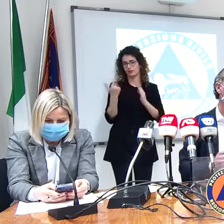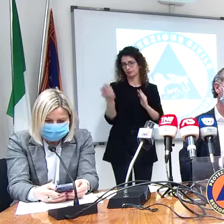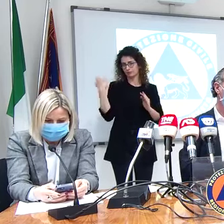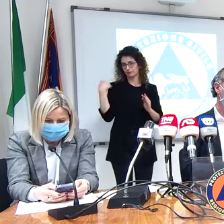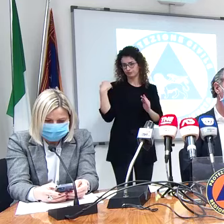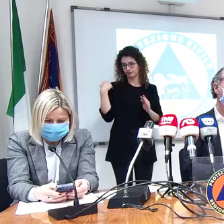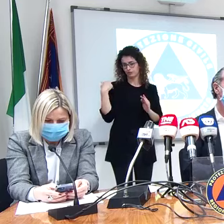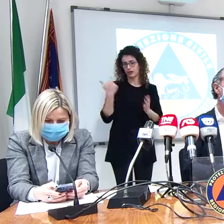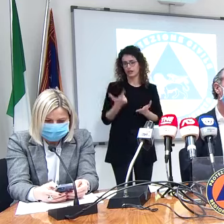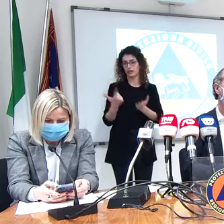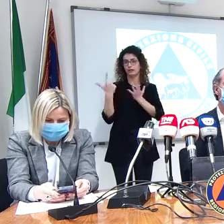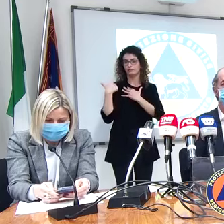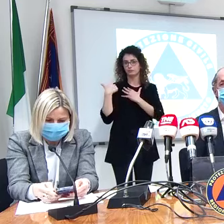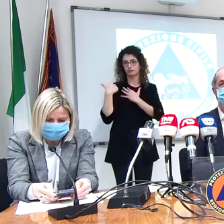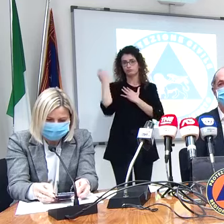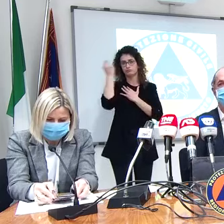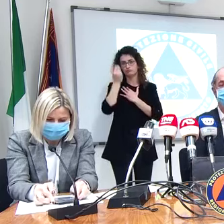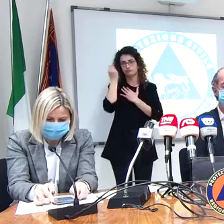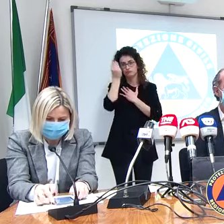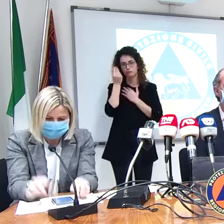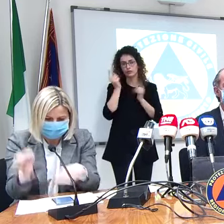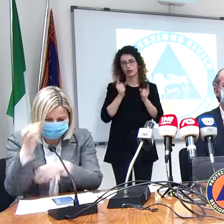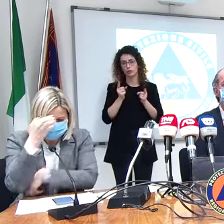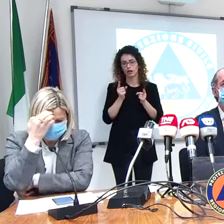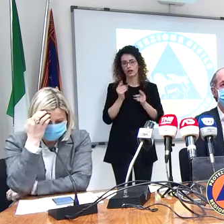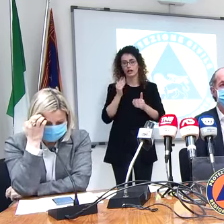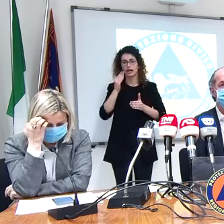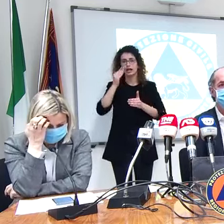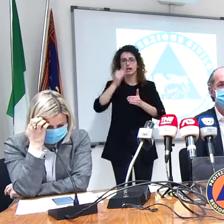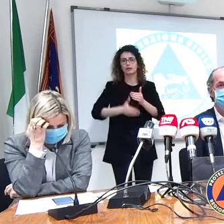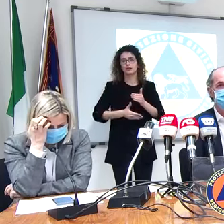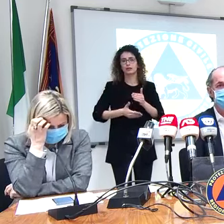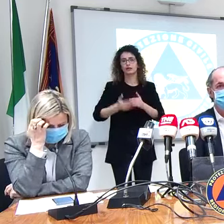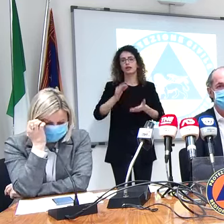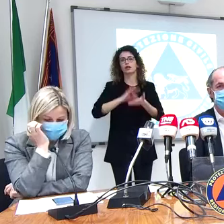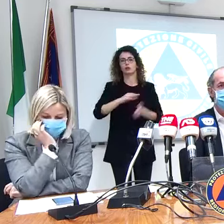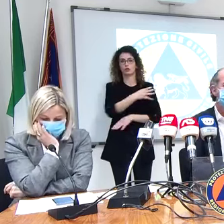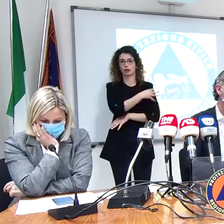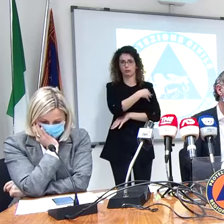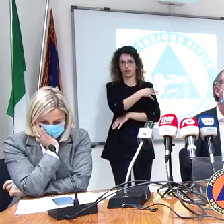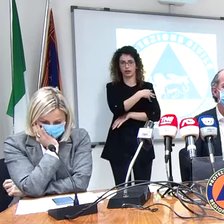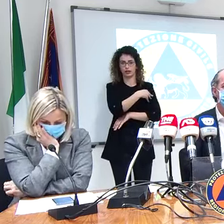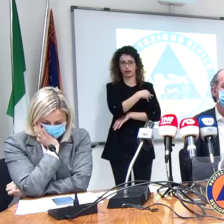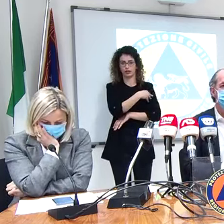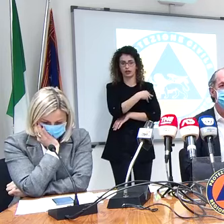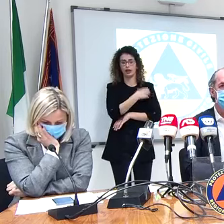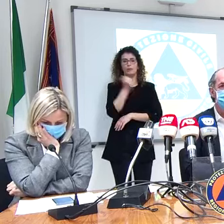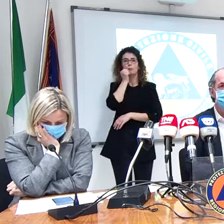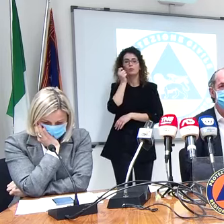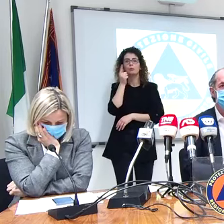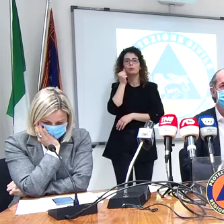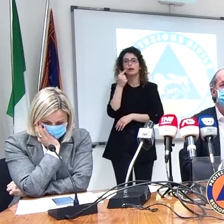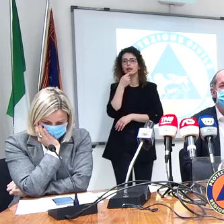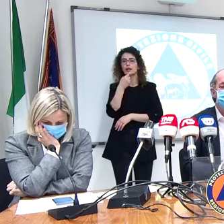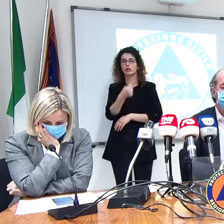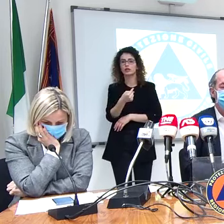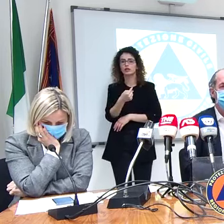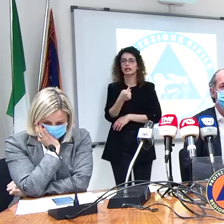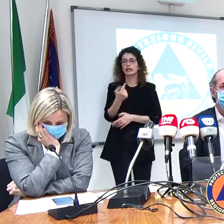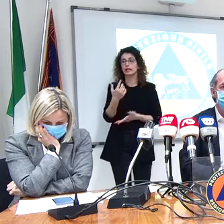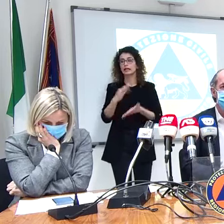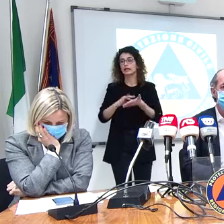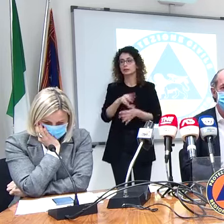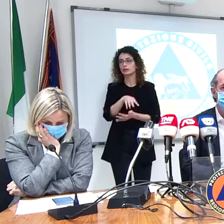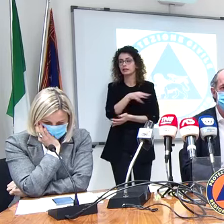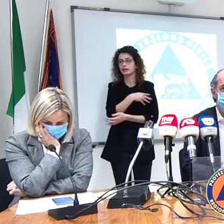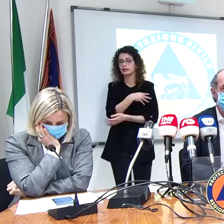pensato eravamo arrivati al limite delle medie i genitori ci dicono comunque le medie ovvio che il